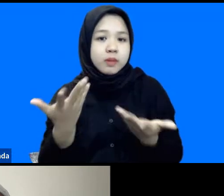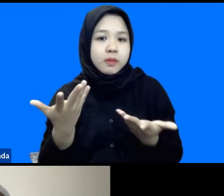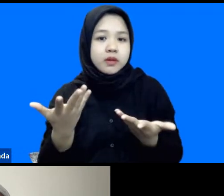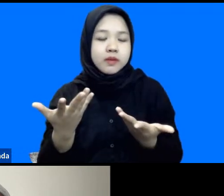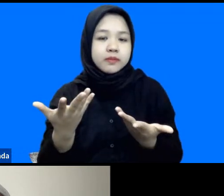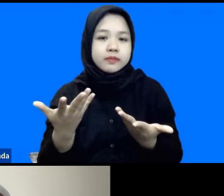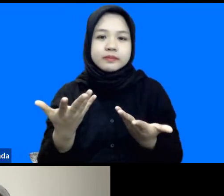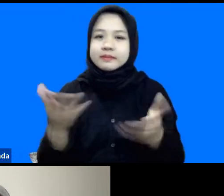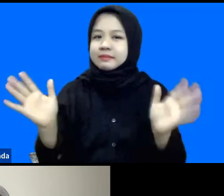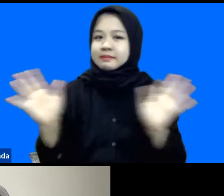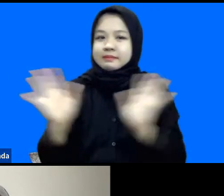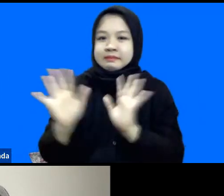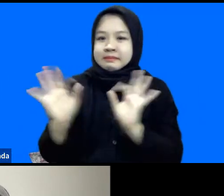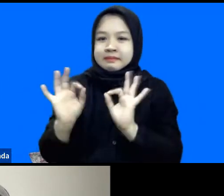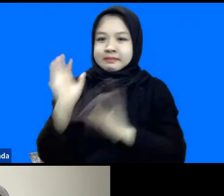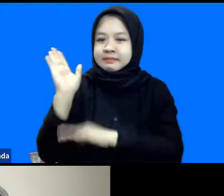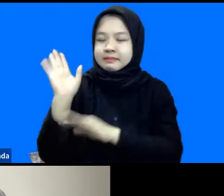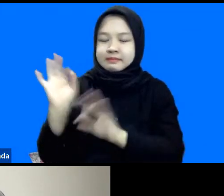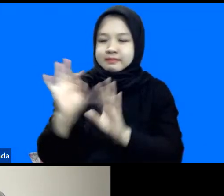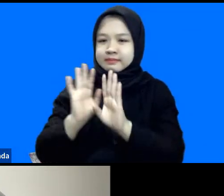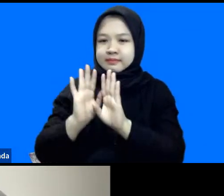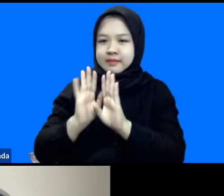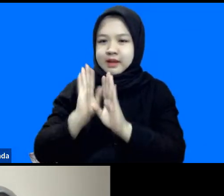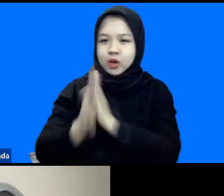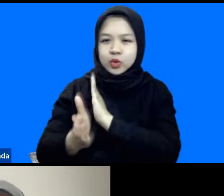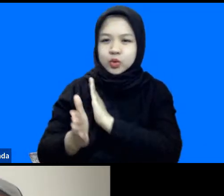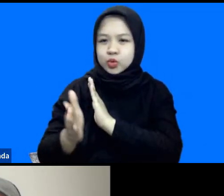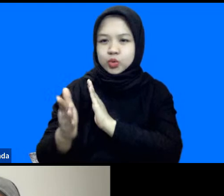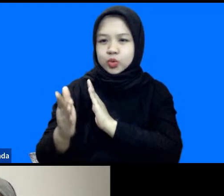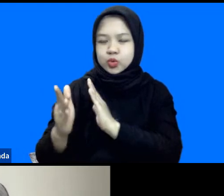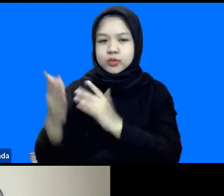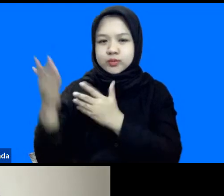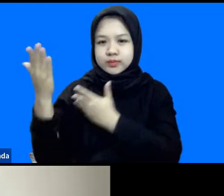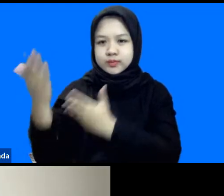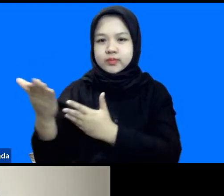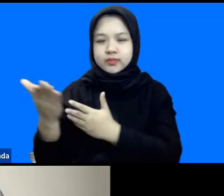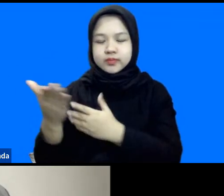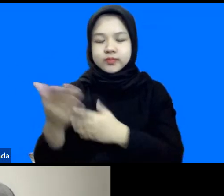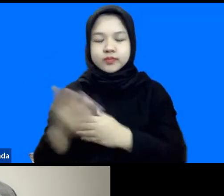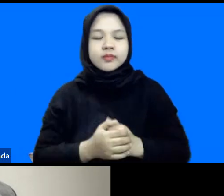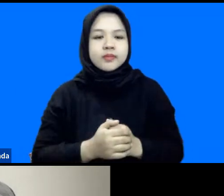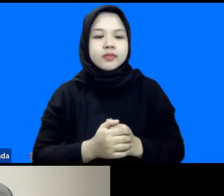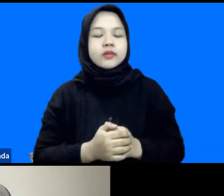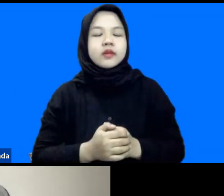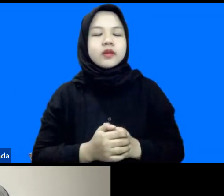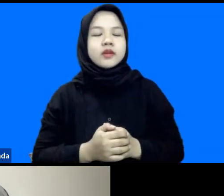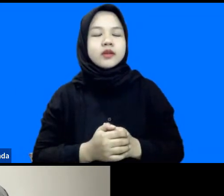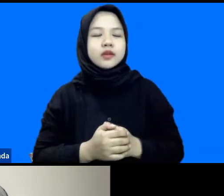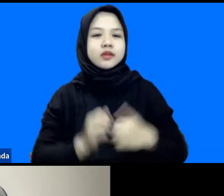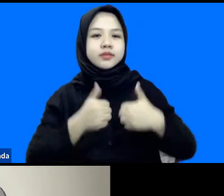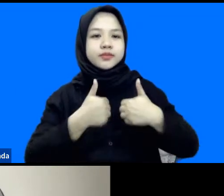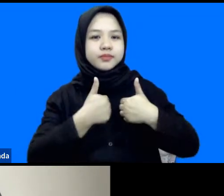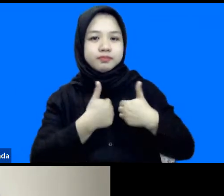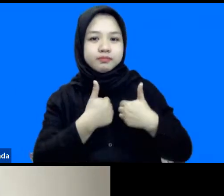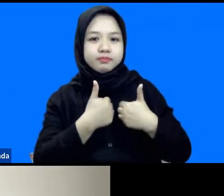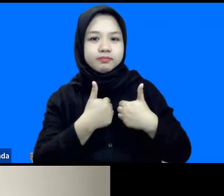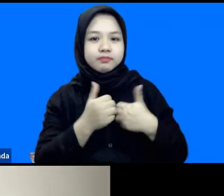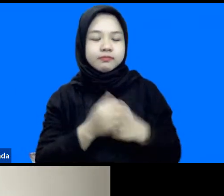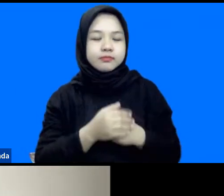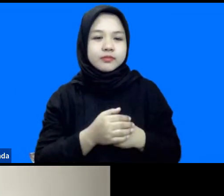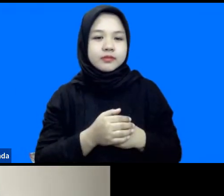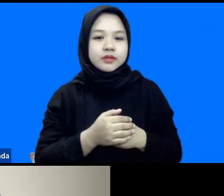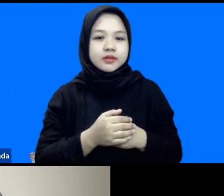Tidak ada, Kak Galin. Kita bisa langsung saja untuk sesinya Kak Irina. Silahkan, Pak. Baik. Itu nanti